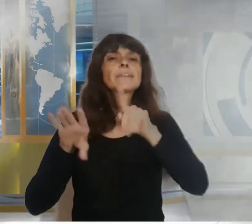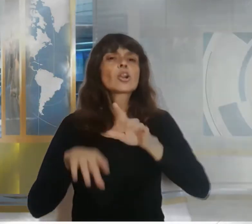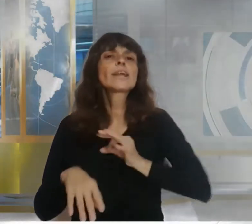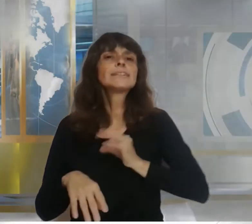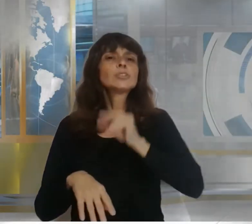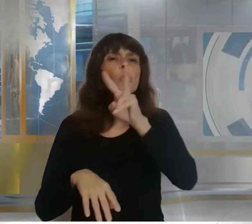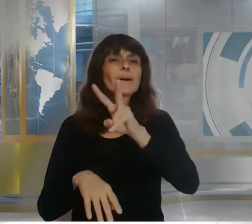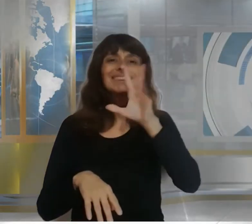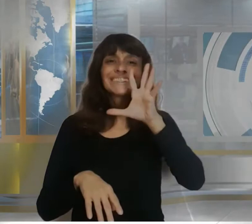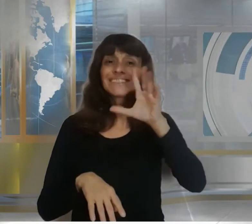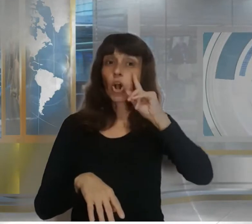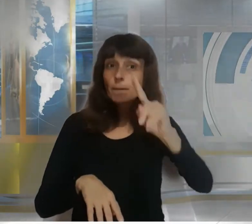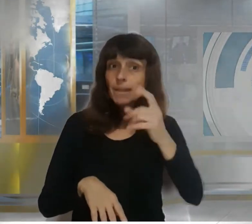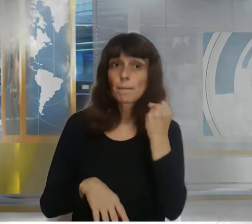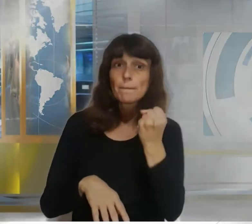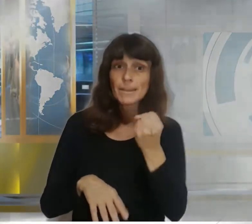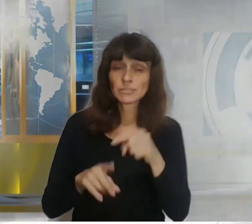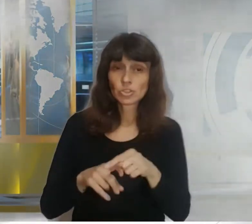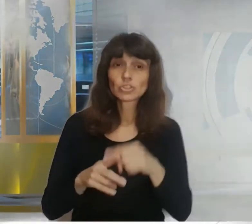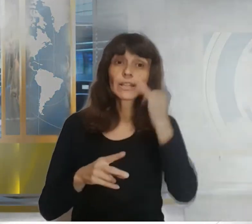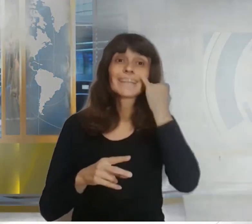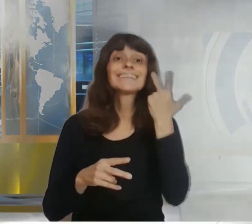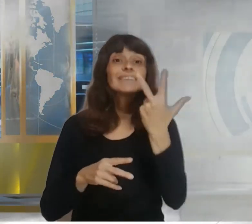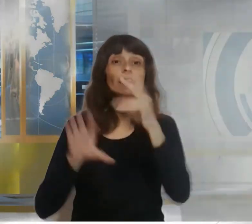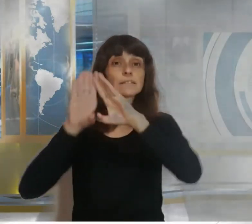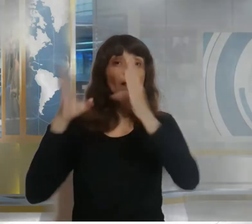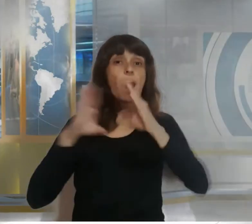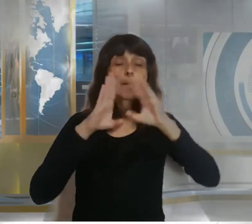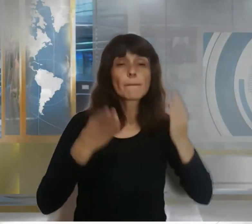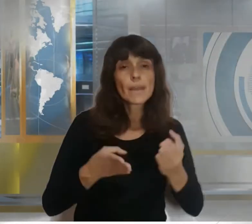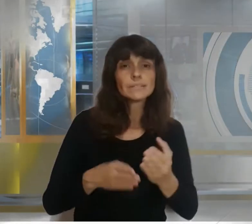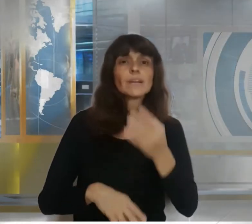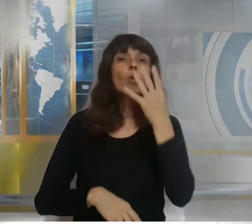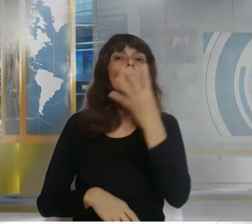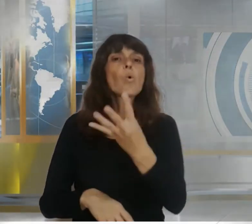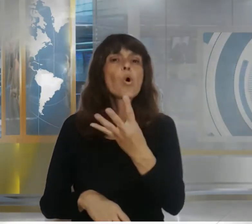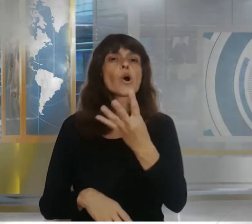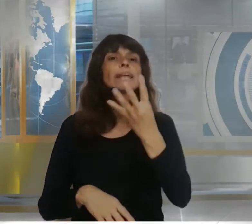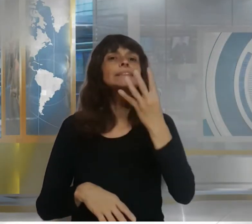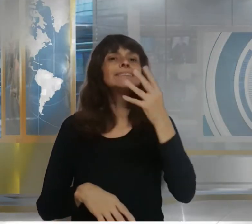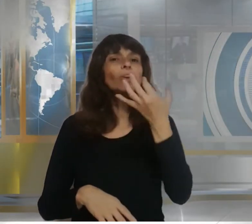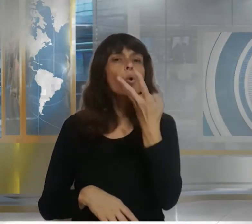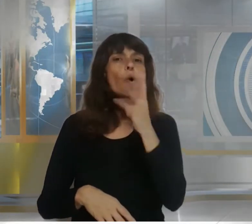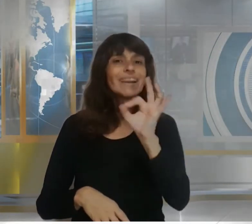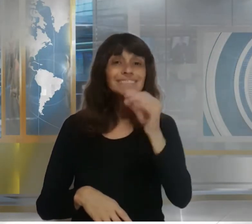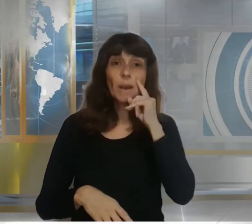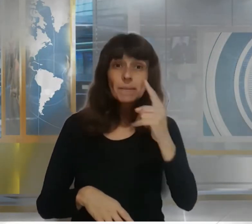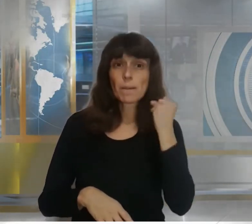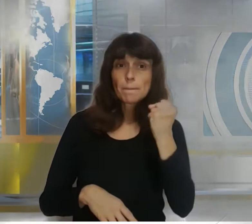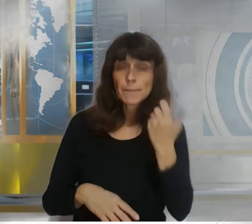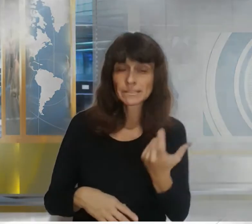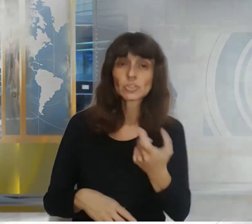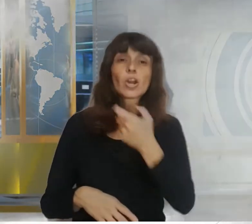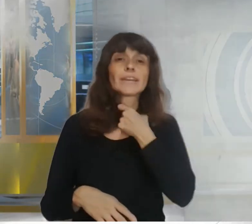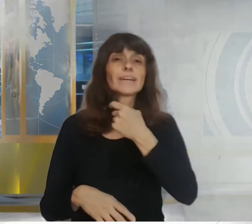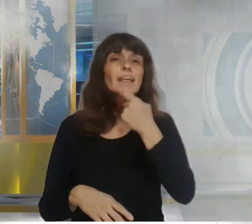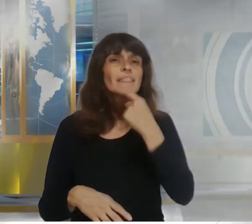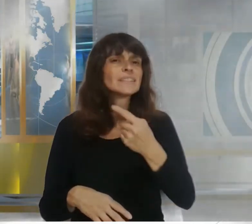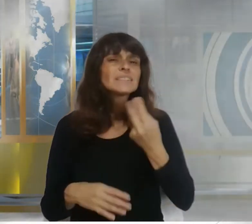3 ambientes escaló a 40 mil pesos lo cual representó encarecimientos de enero de 2020